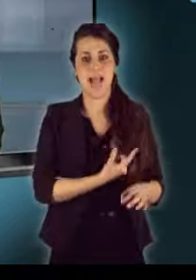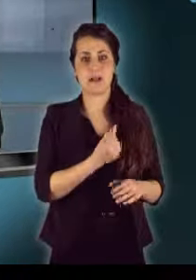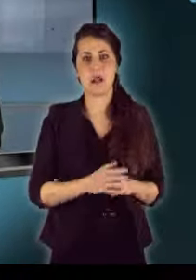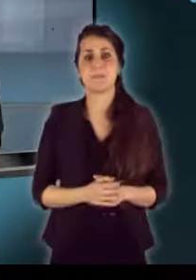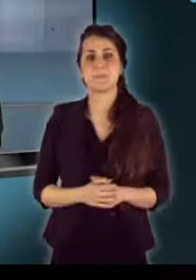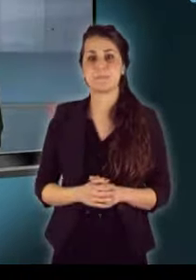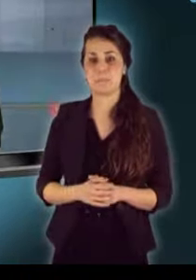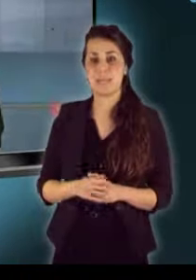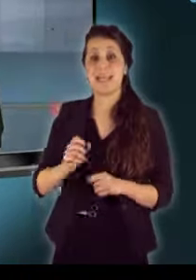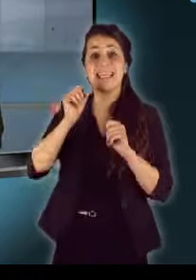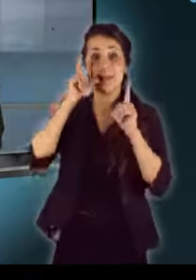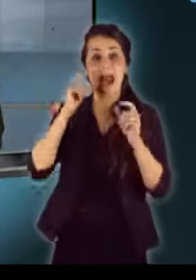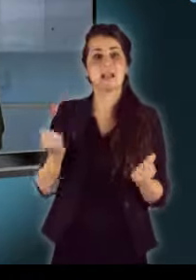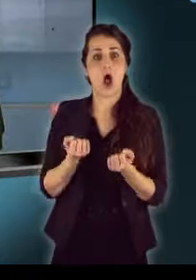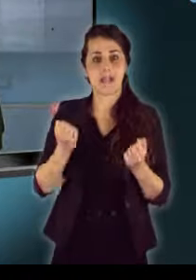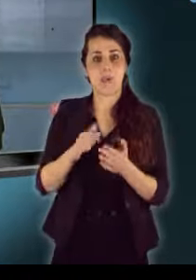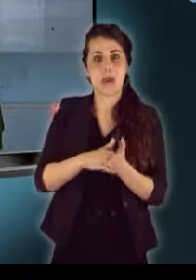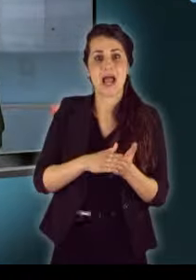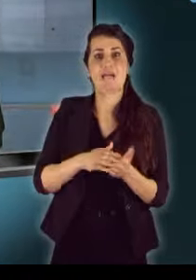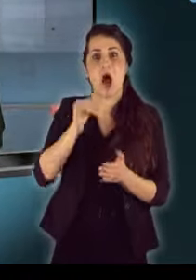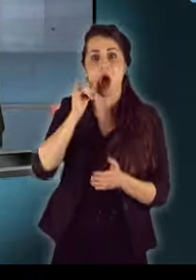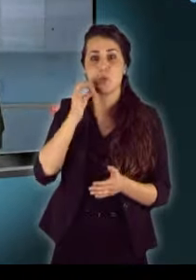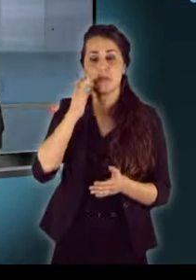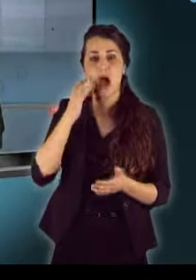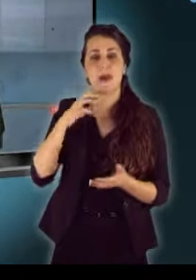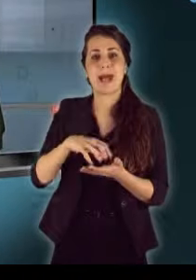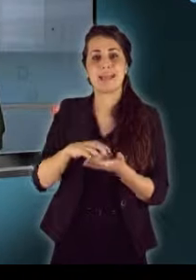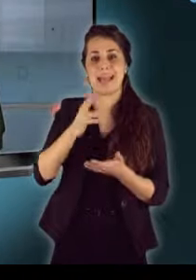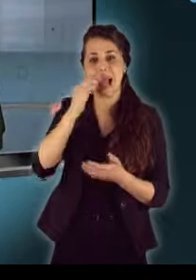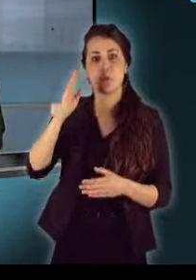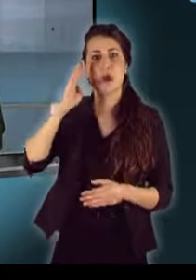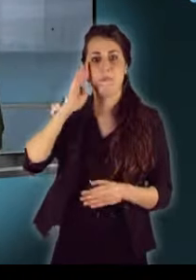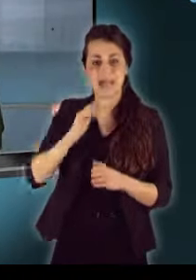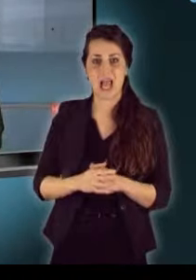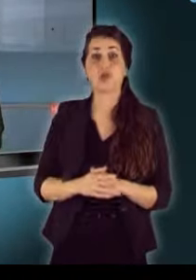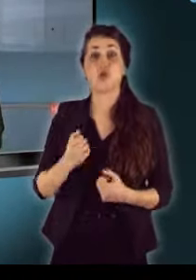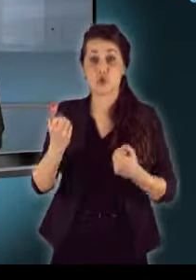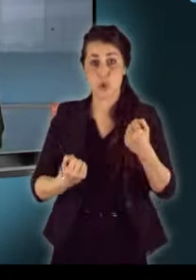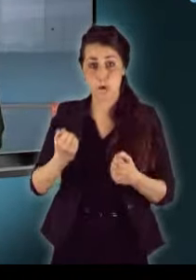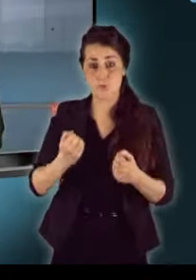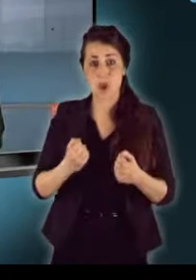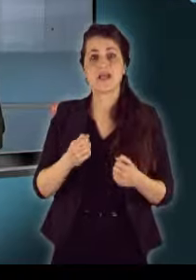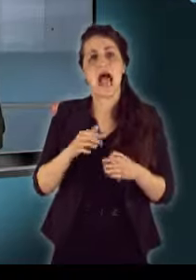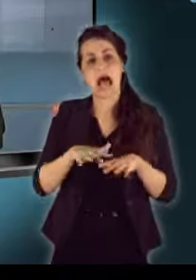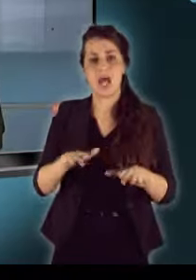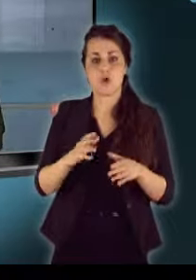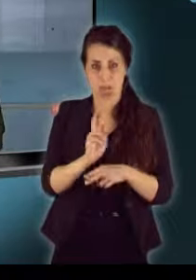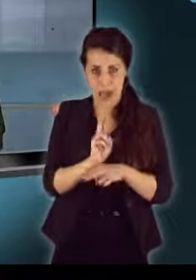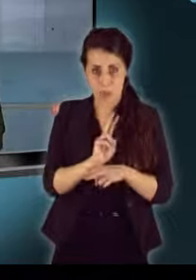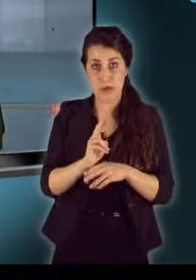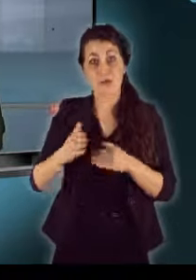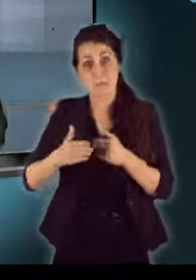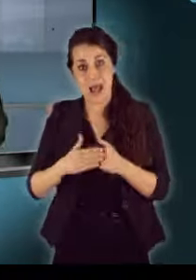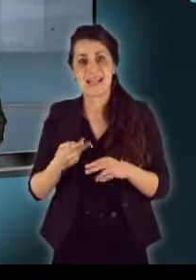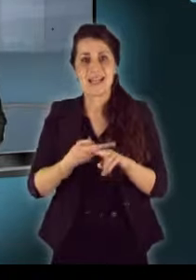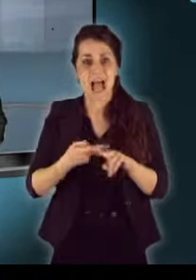Ébresztő akcióba kezdett a Hajdúbihar megyei rendőrfőkapitányság. A sofőröket az általános ellenőrzéseken túl